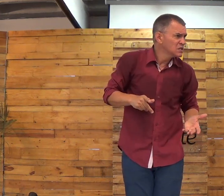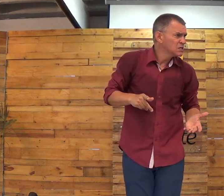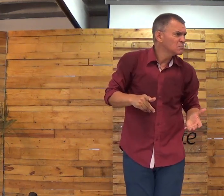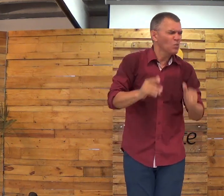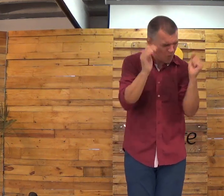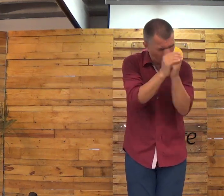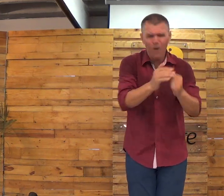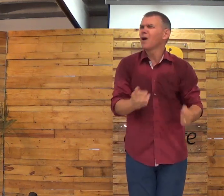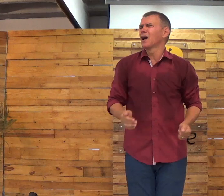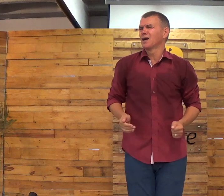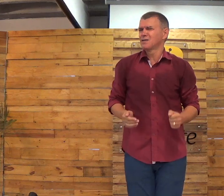Né?